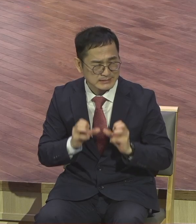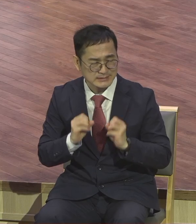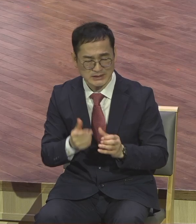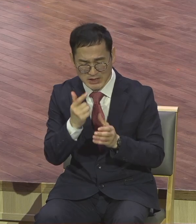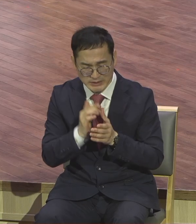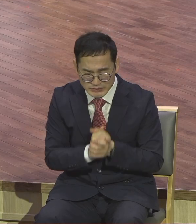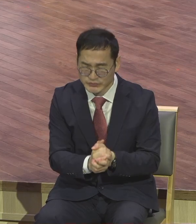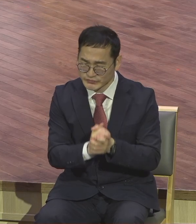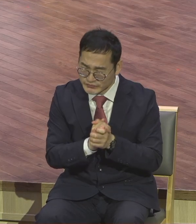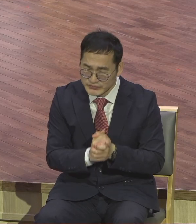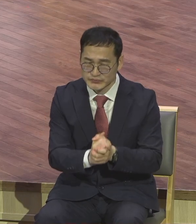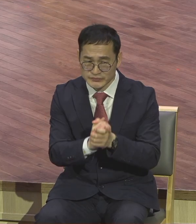없었어요. 하다 보니까